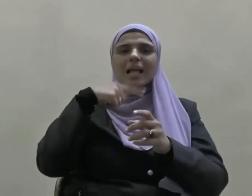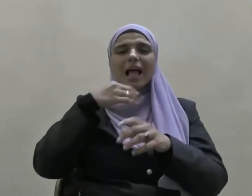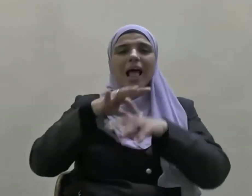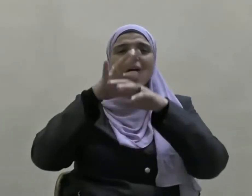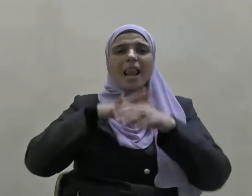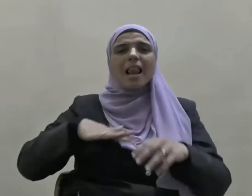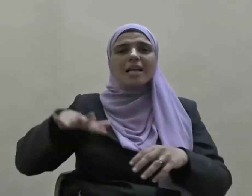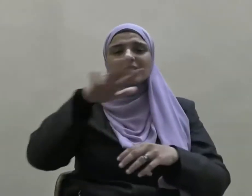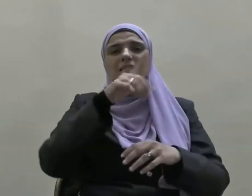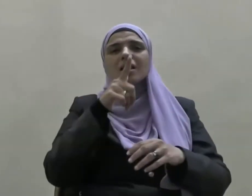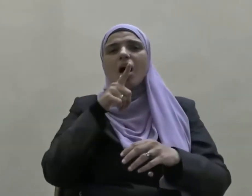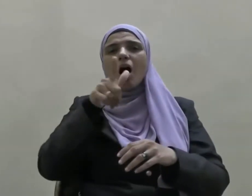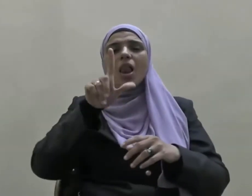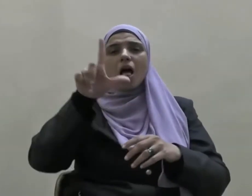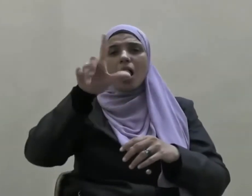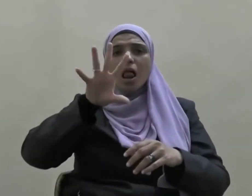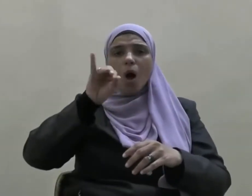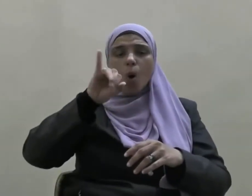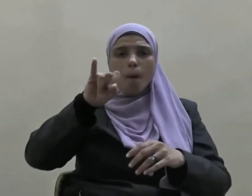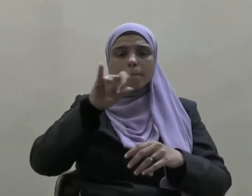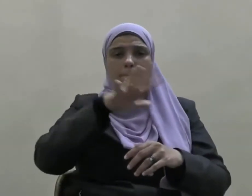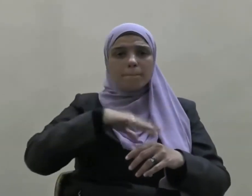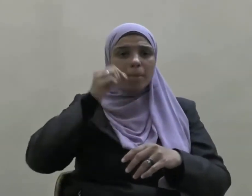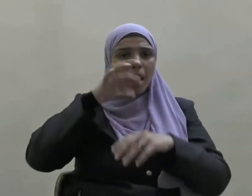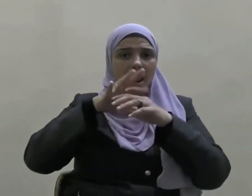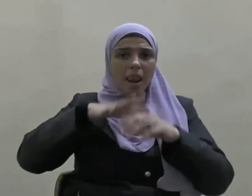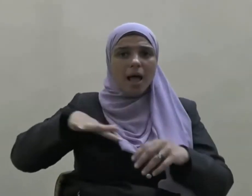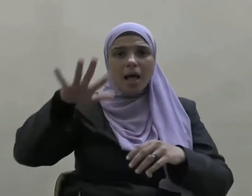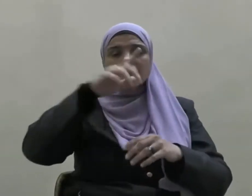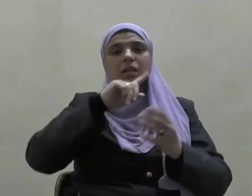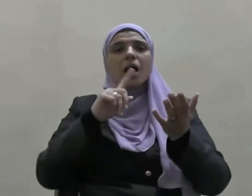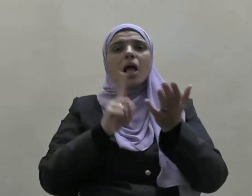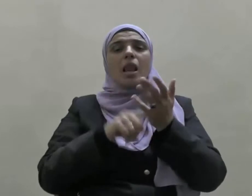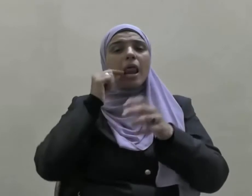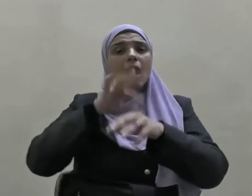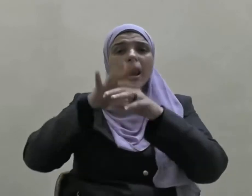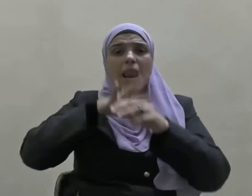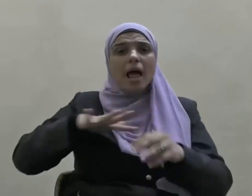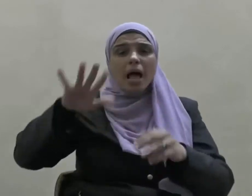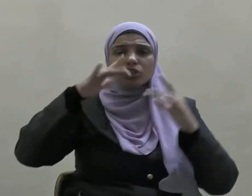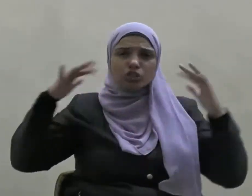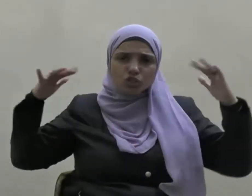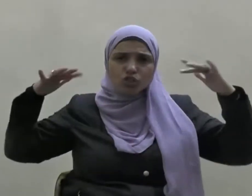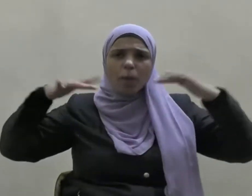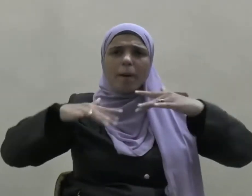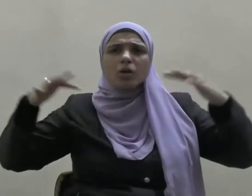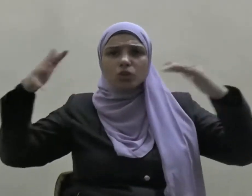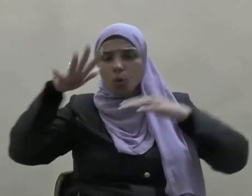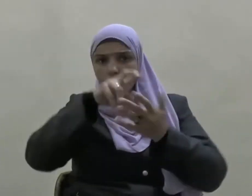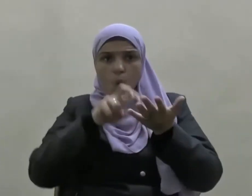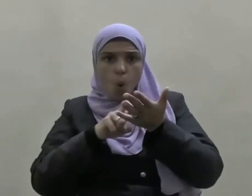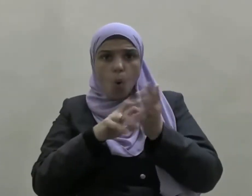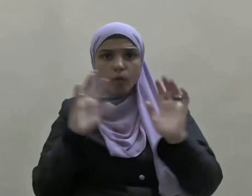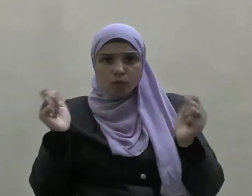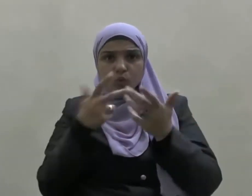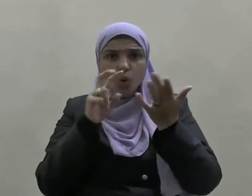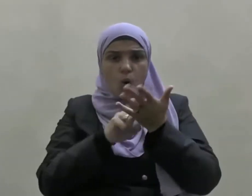الذين قال لهم الناس إن الناس قد جمعوا لكم فاخشوهم